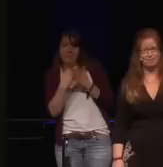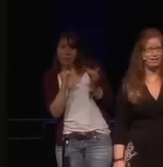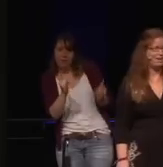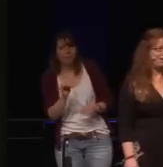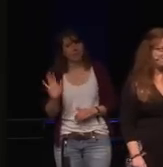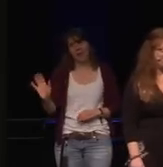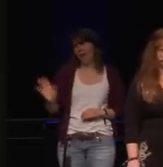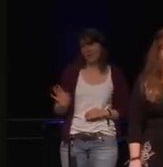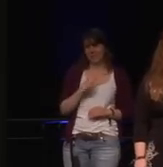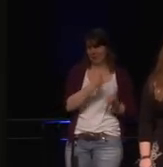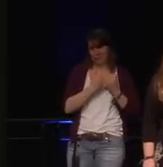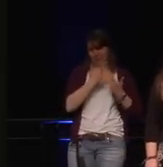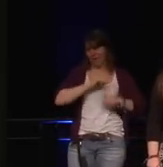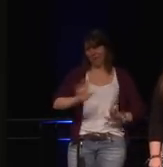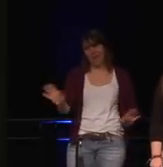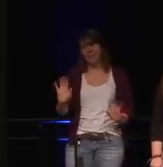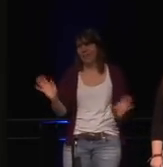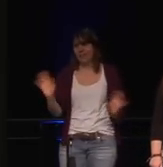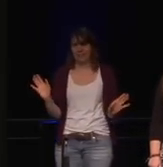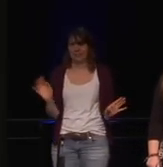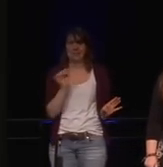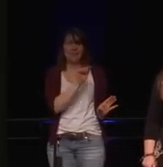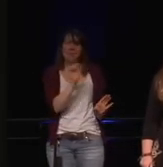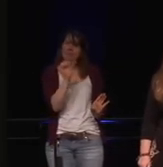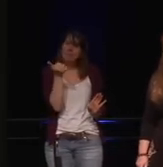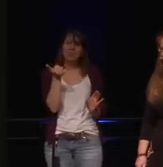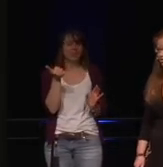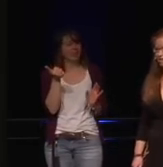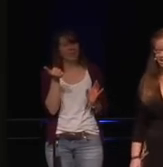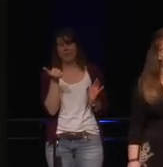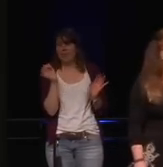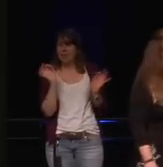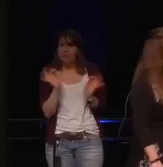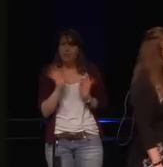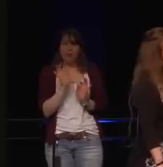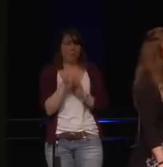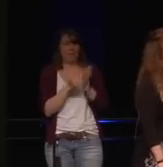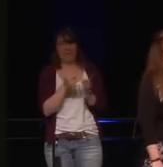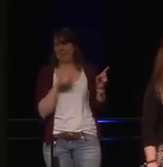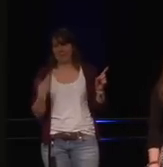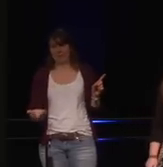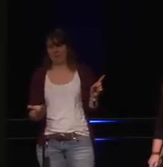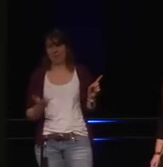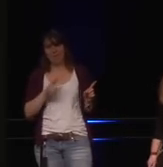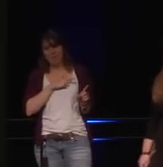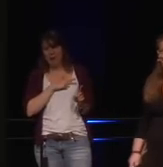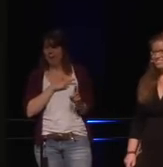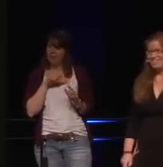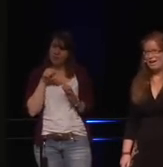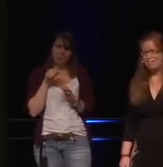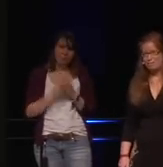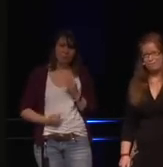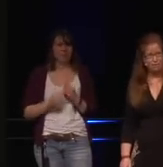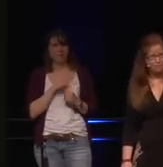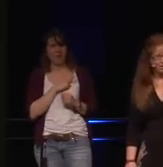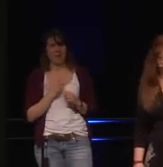das ist sicherlich dein Lieblingsspielzeug und du hast es mitgebracht, damit es dich schützt. Und da habe ich gelacht, nein,